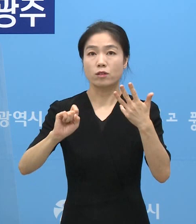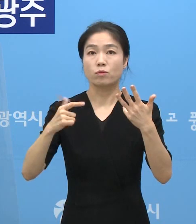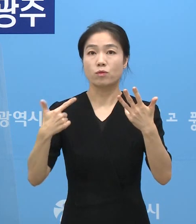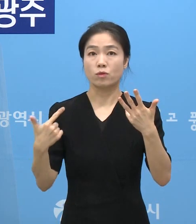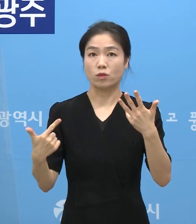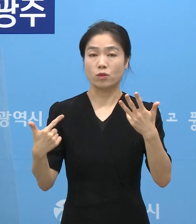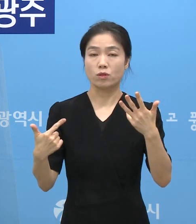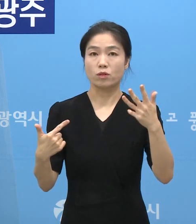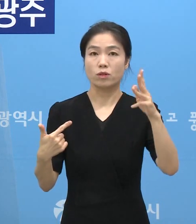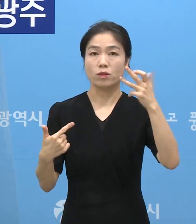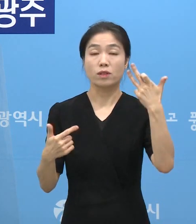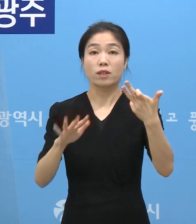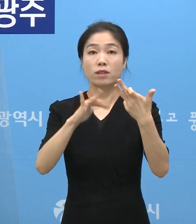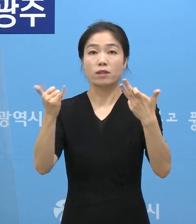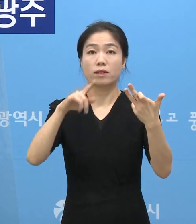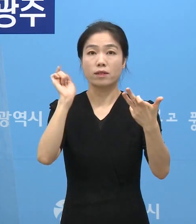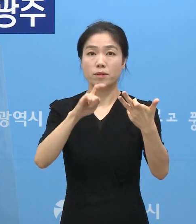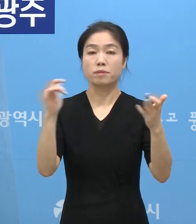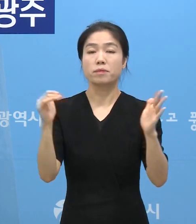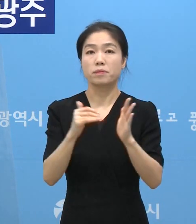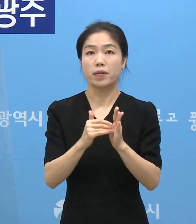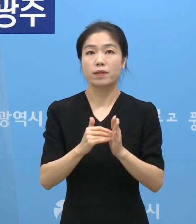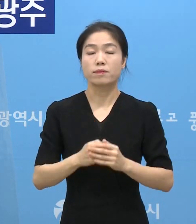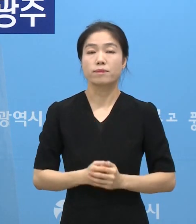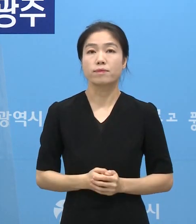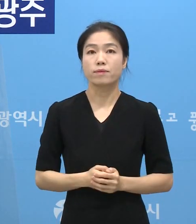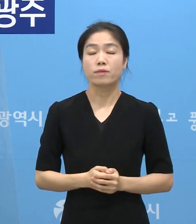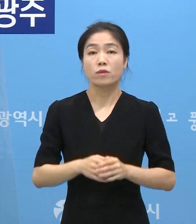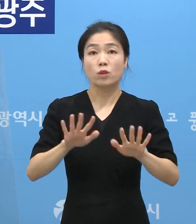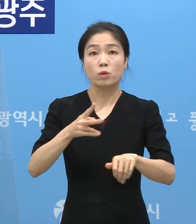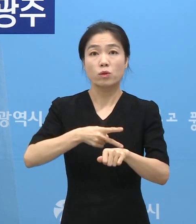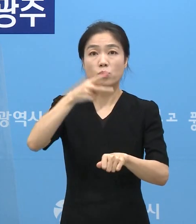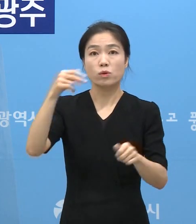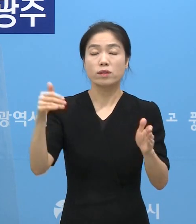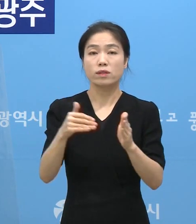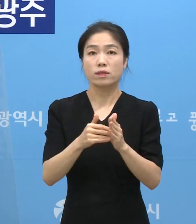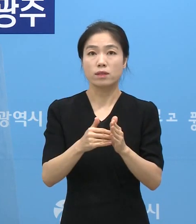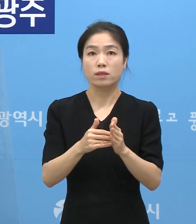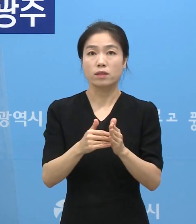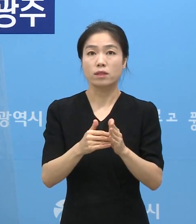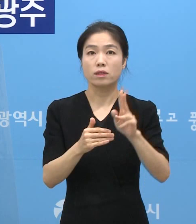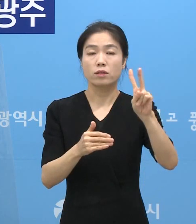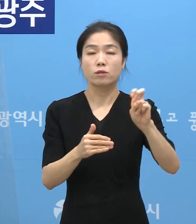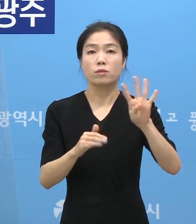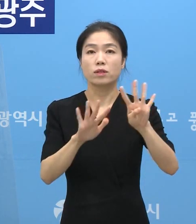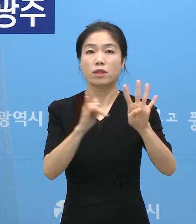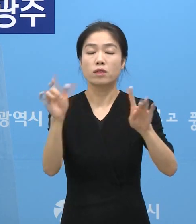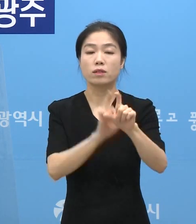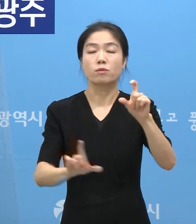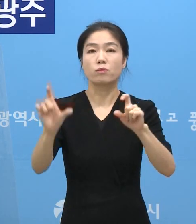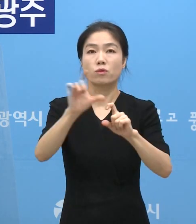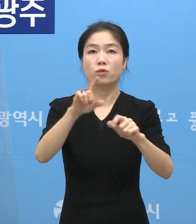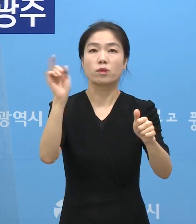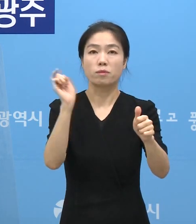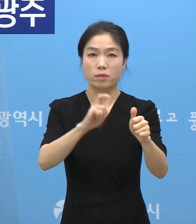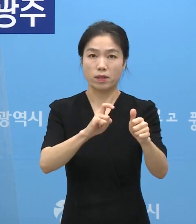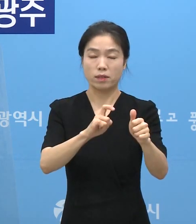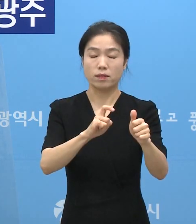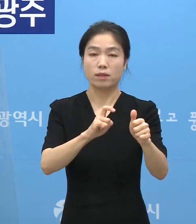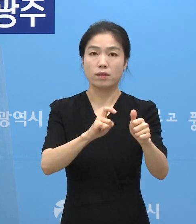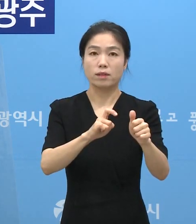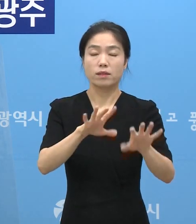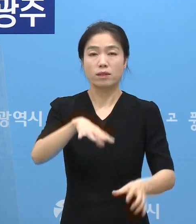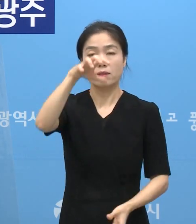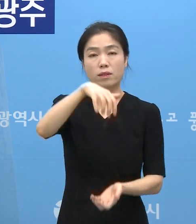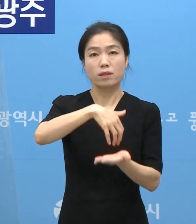18명이 확진되었습니다. 오늘 이 시간 현재 24명이 추가 확진되어 총